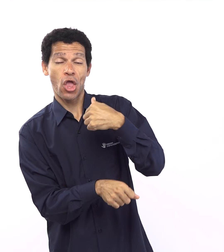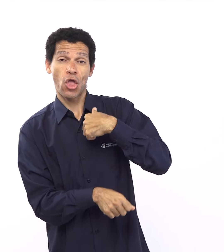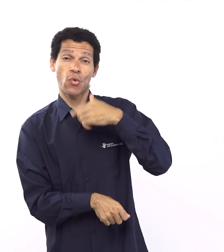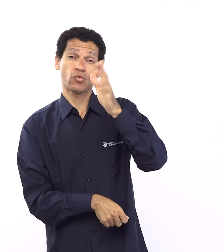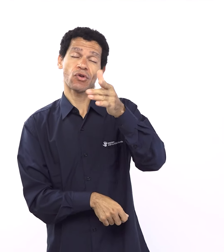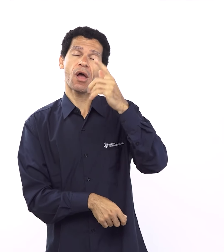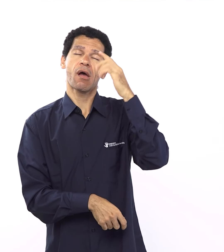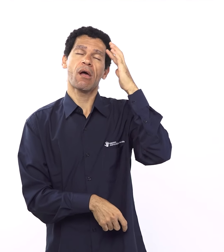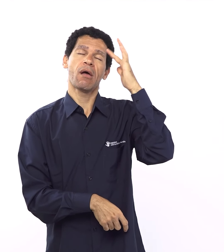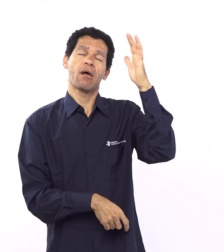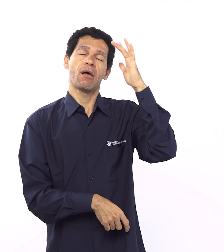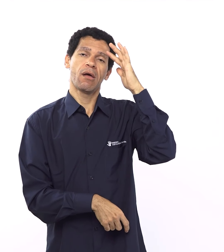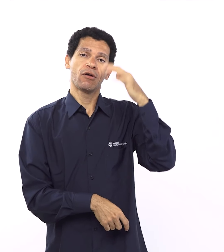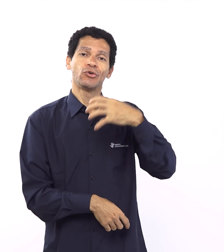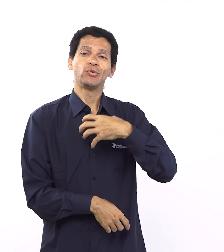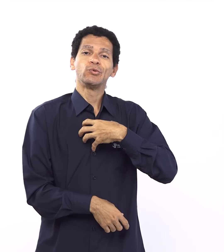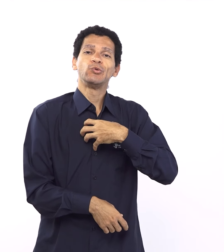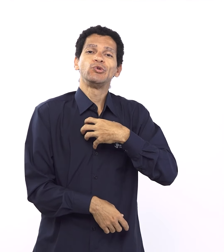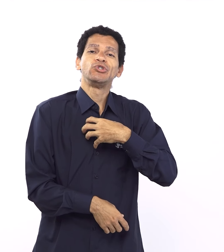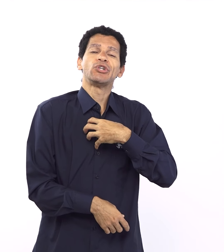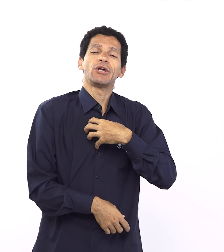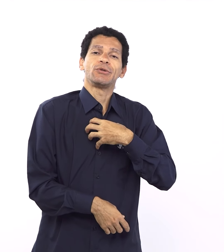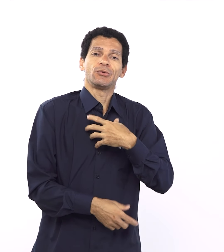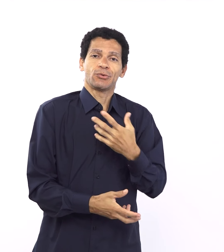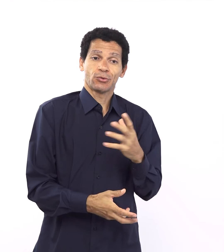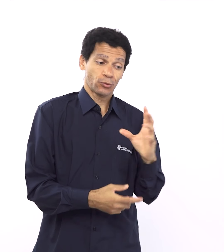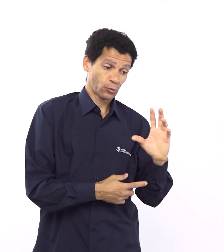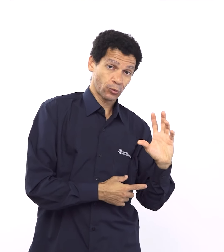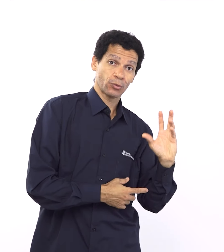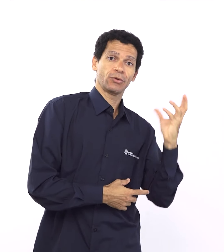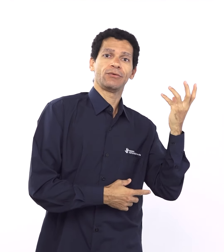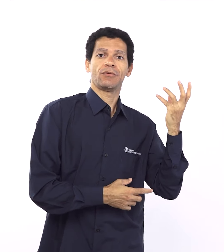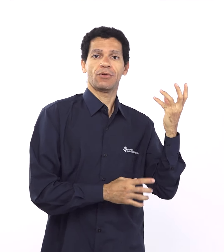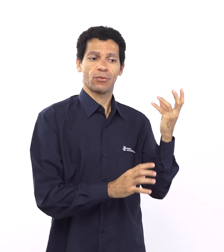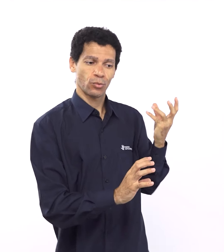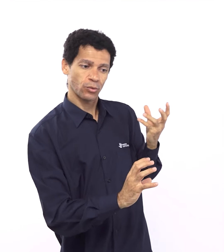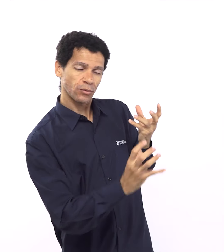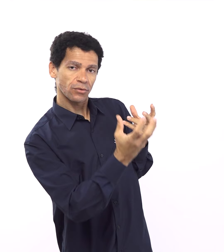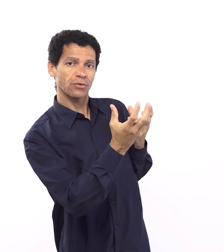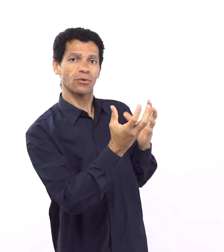nesses momentos, eu sentia que eu tinha vencido essa e essa característica minha,